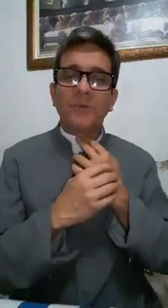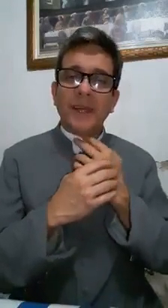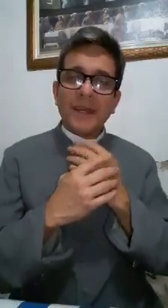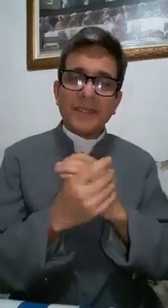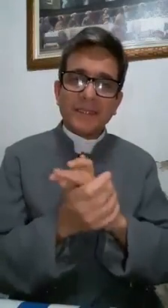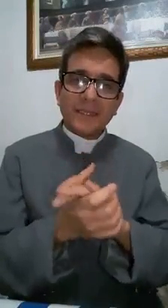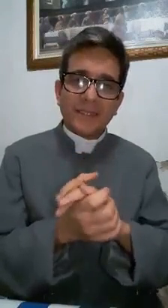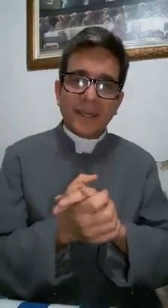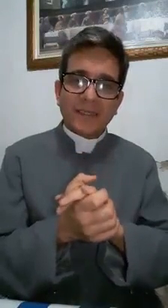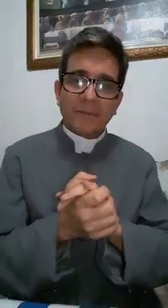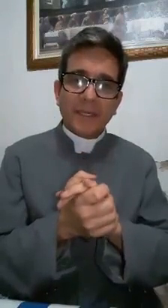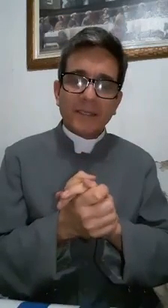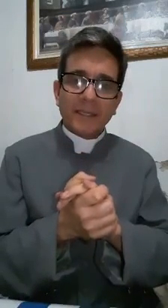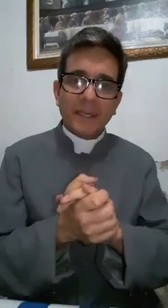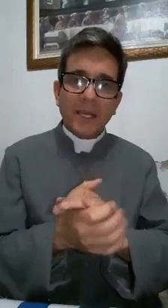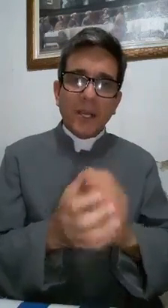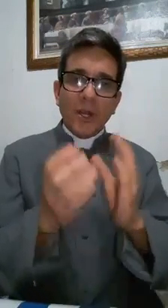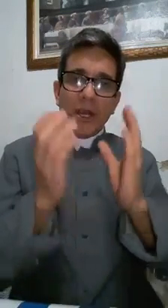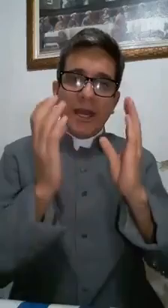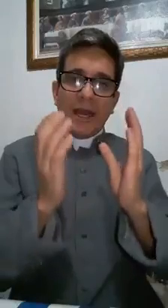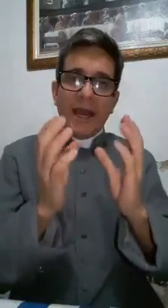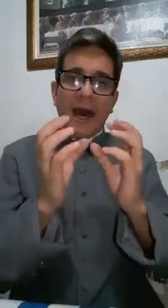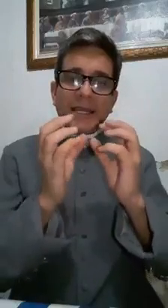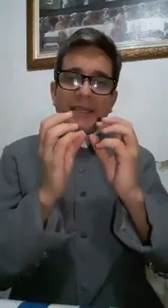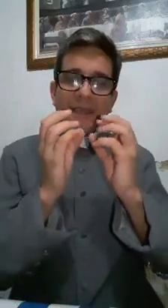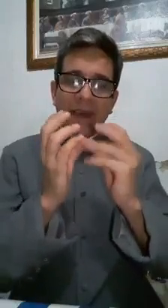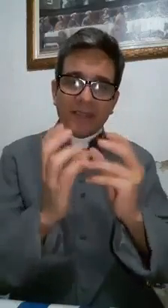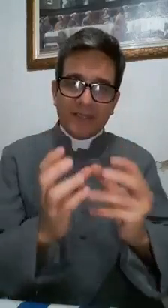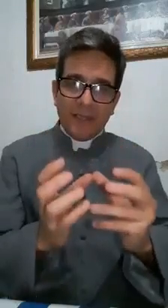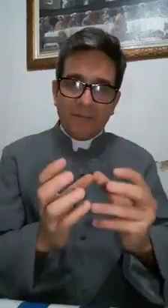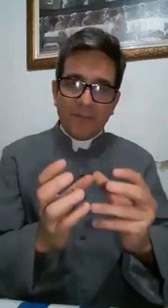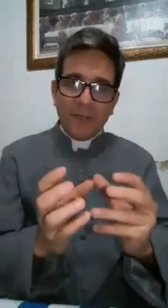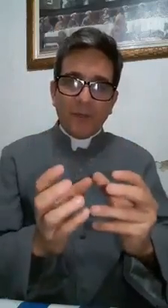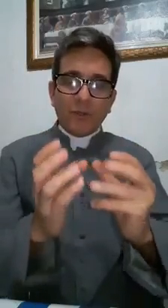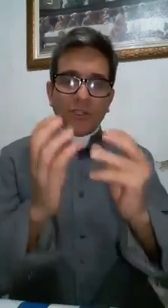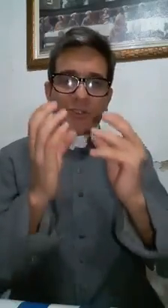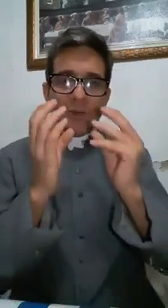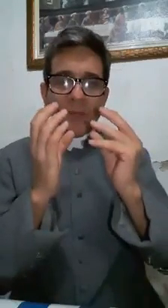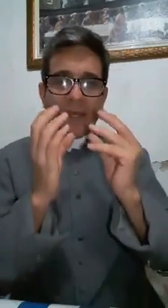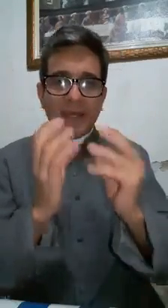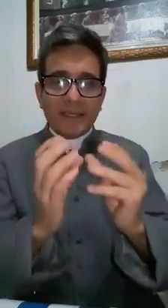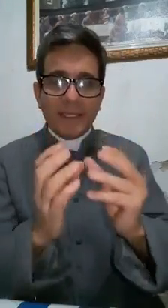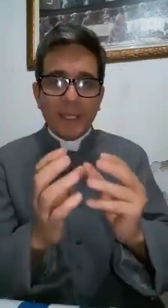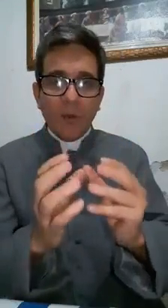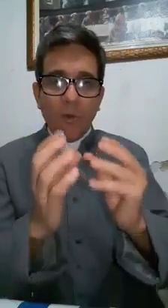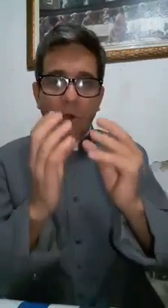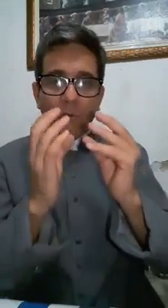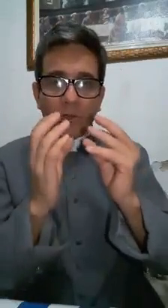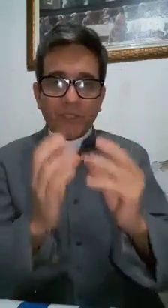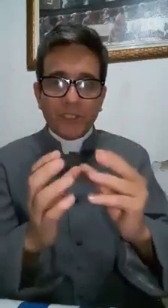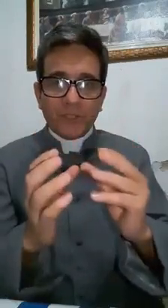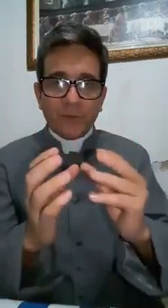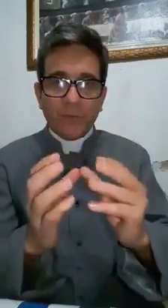surpreende exatamente a inércia, nos surpreende o comodismo,